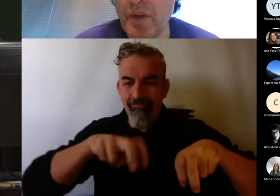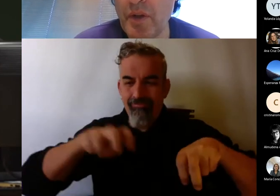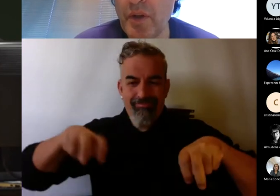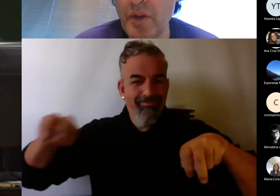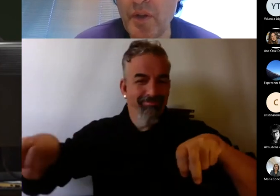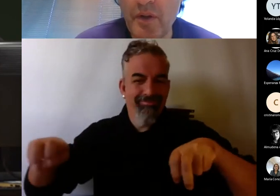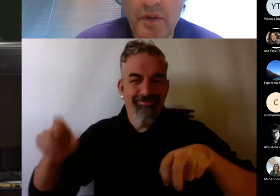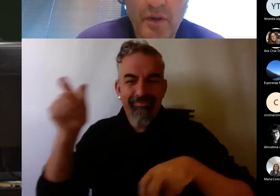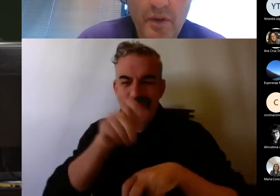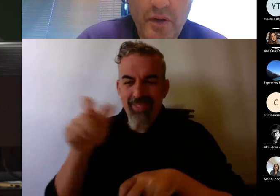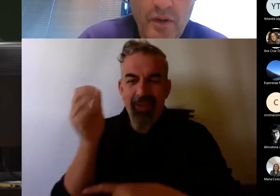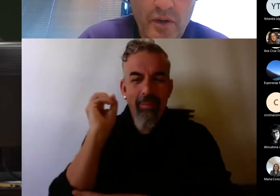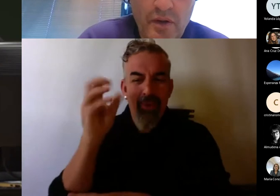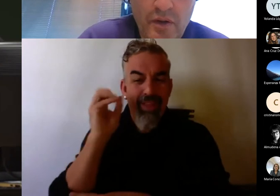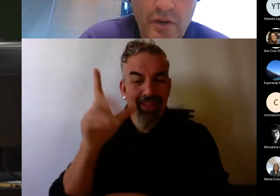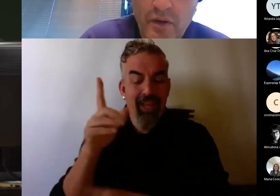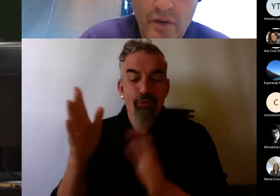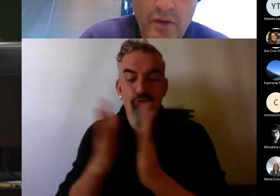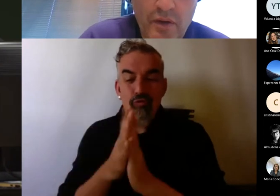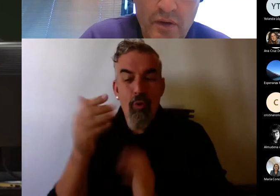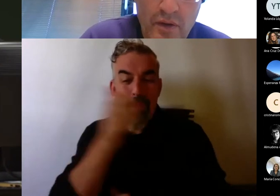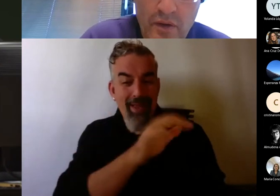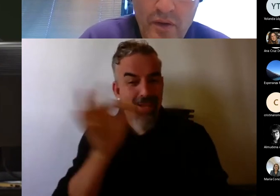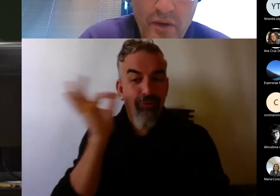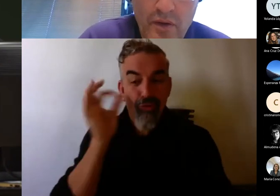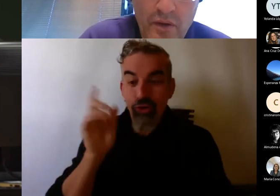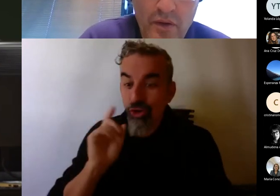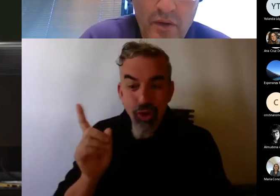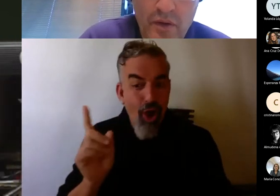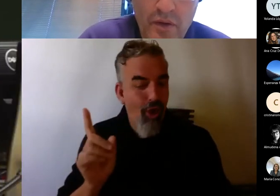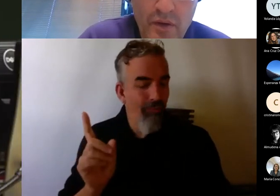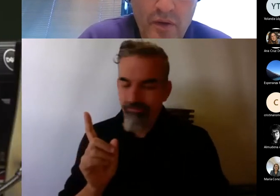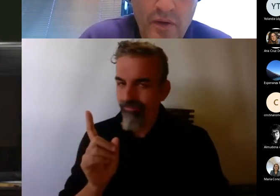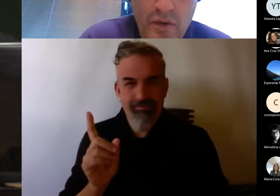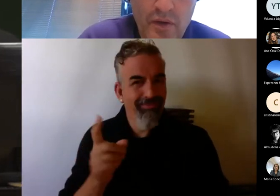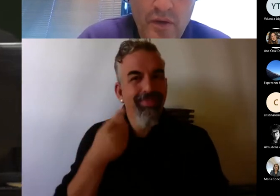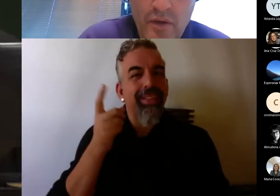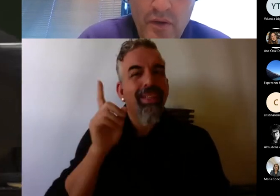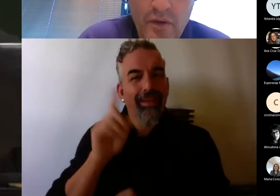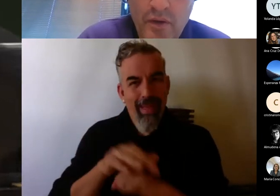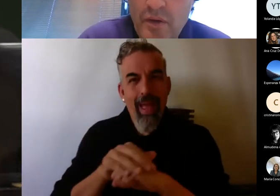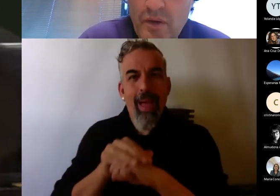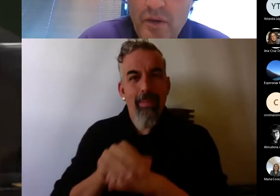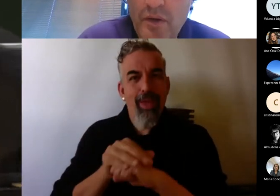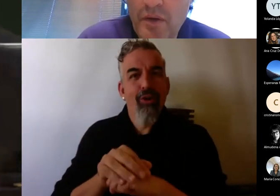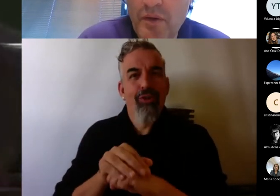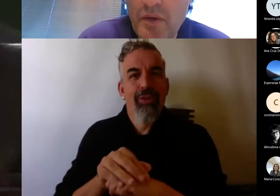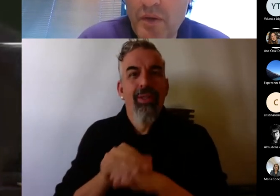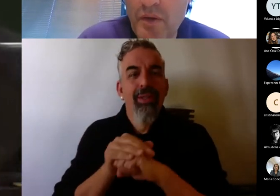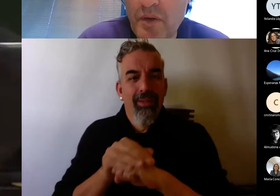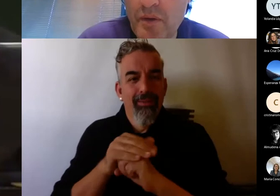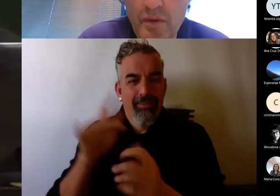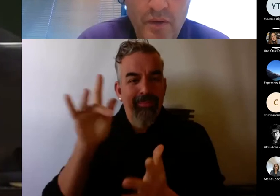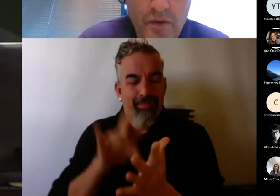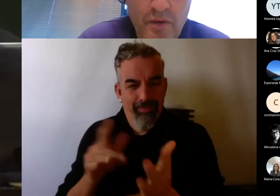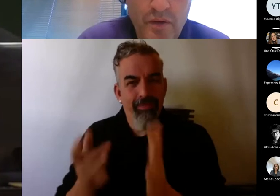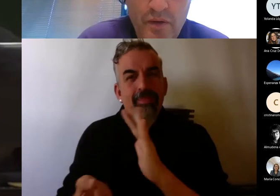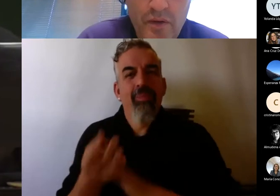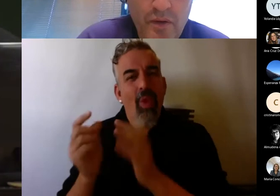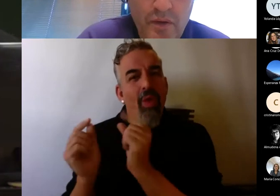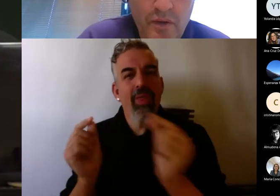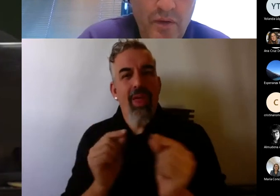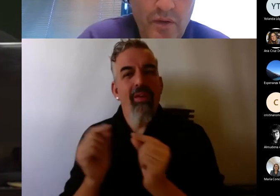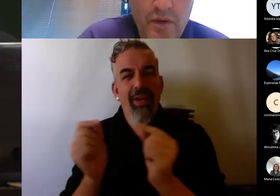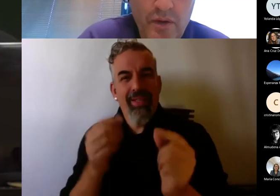que no son solo compañeros y compañeras, son también buenos amigos, porque sí que con ellos ya he debatido muchas veces en